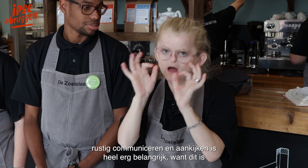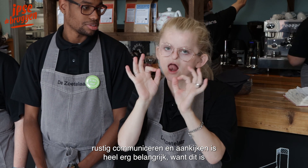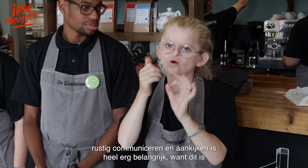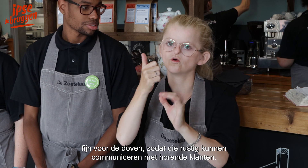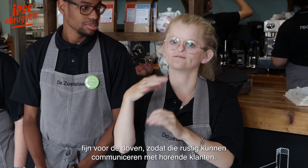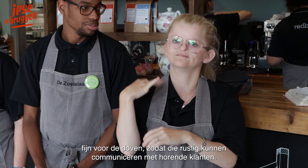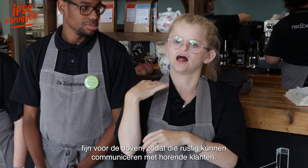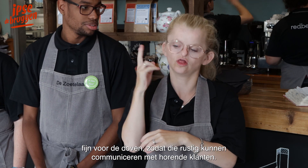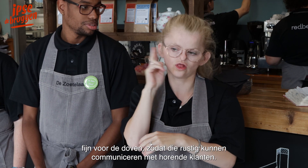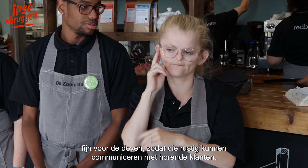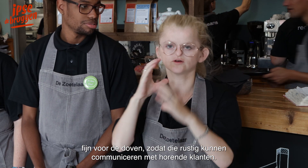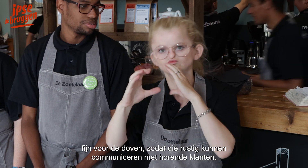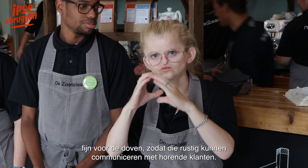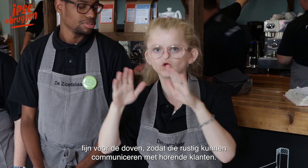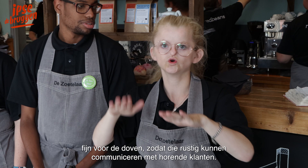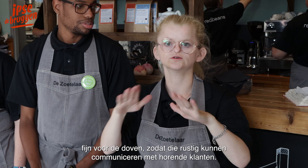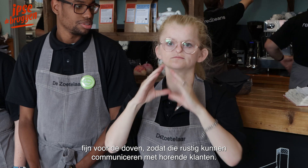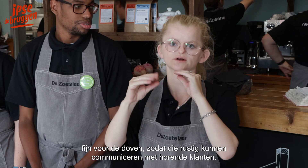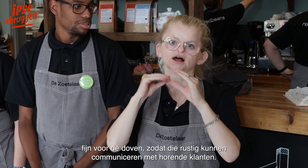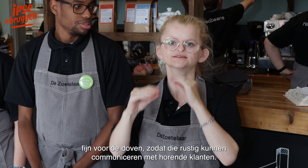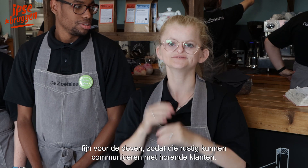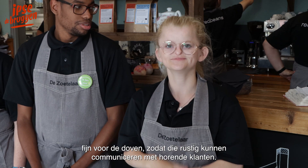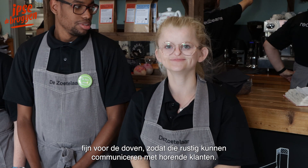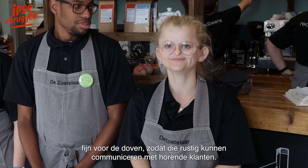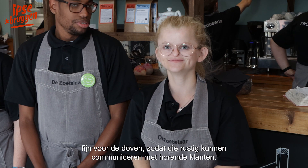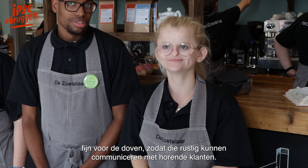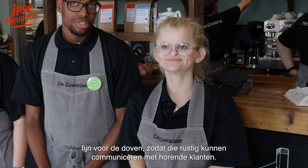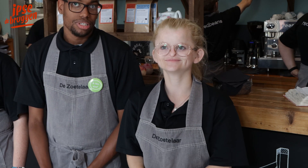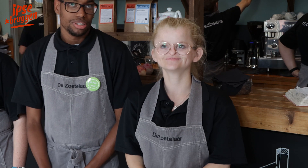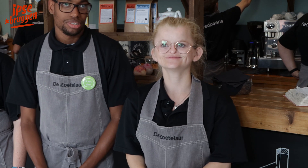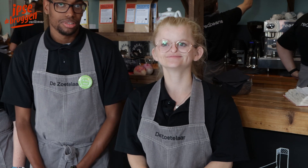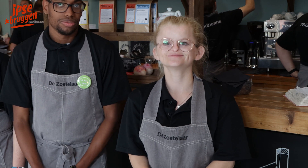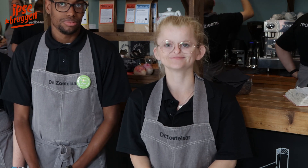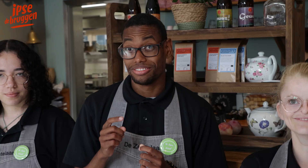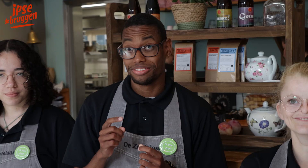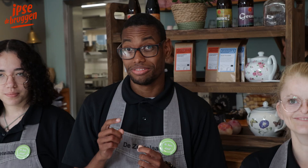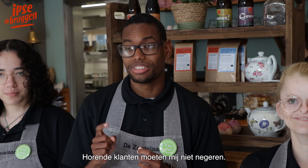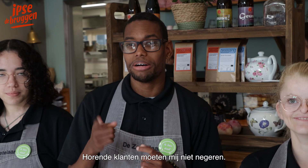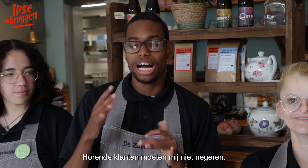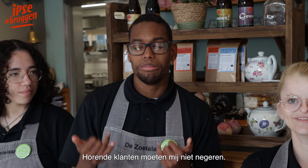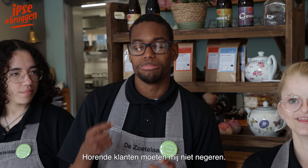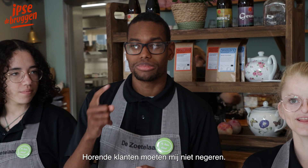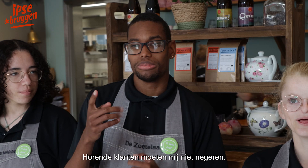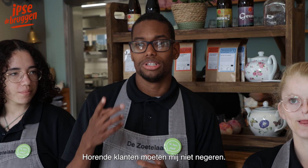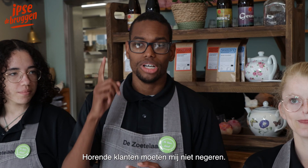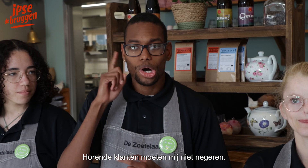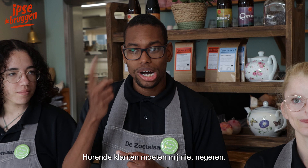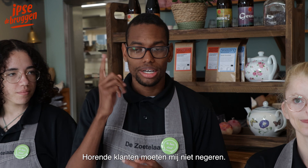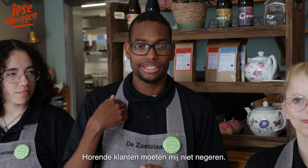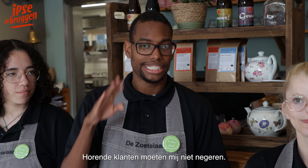belangrijk. Want het is fijn voor de doven dat die rustig kunnen communiceren dan met horende klanten. Horende klanten moeten mij niet